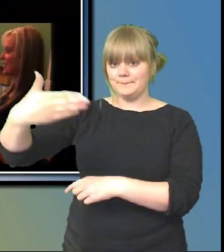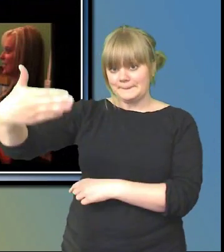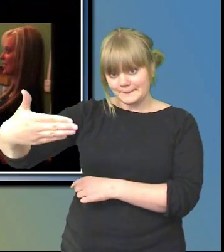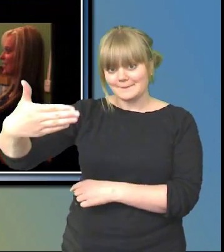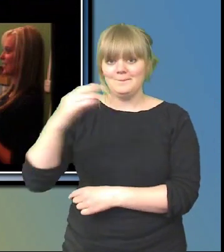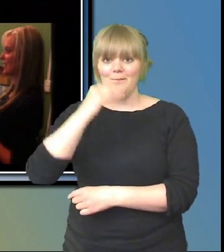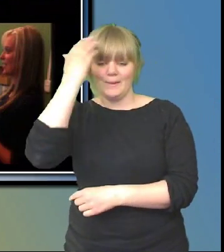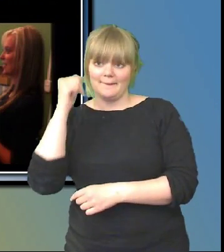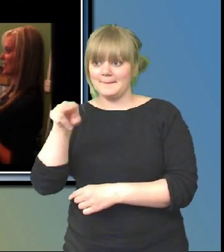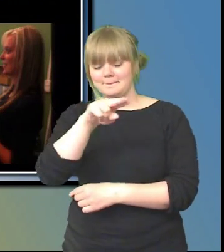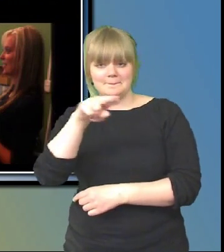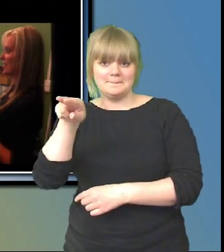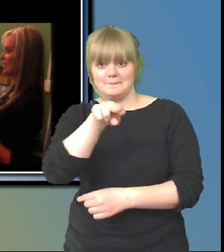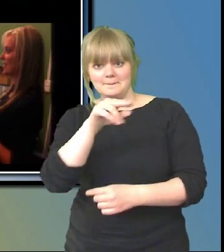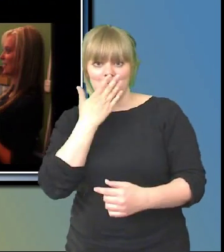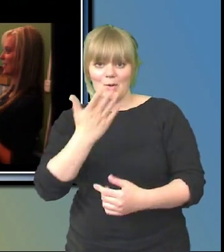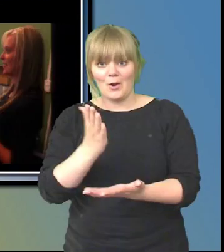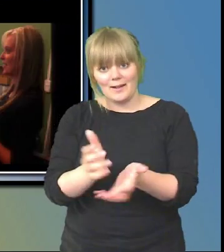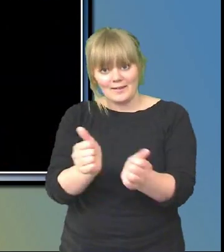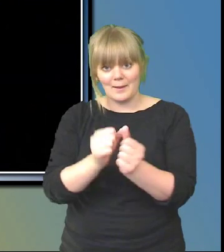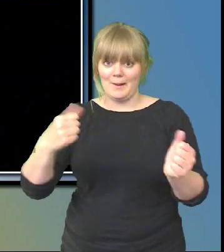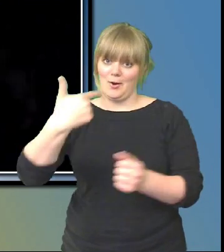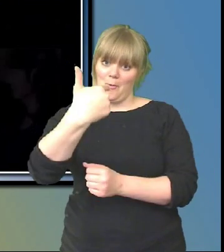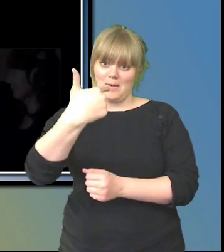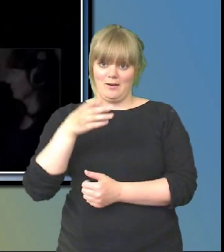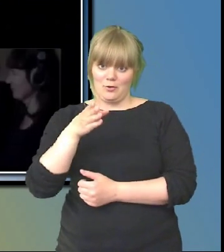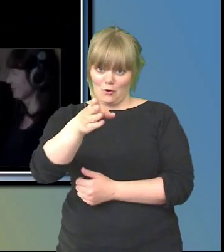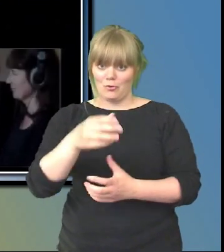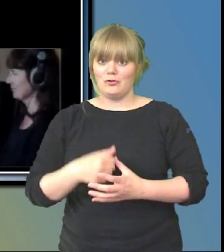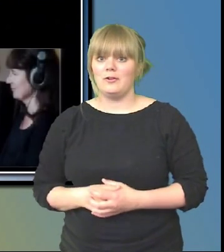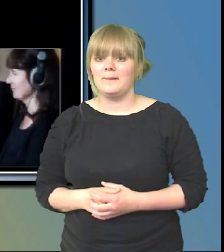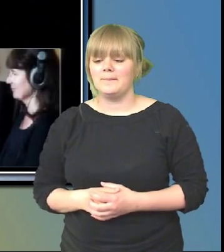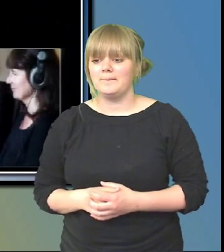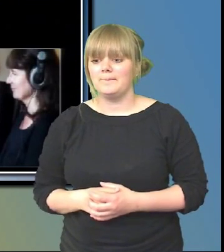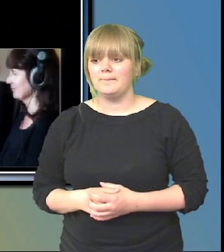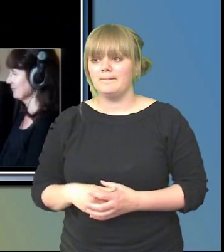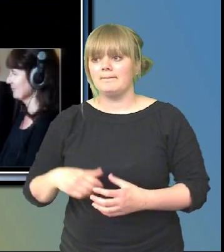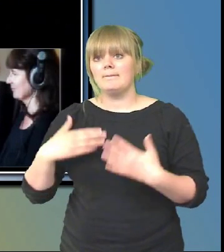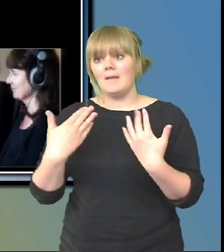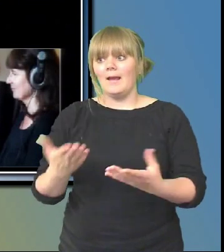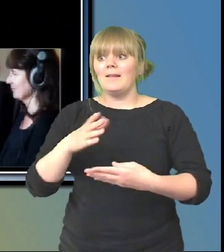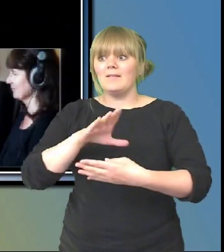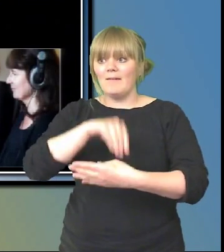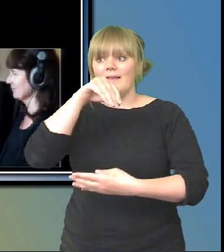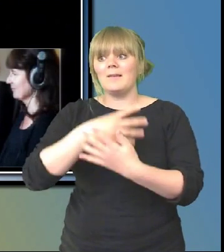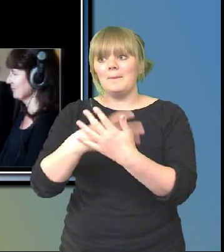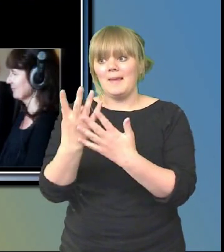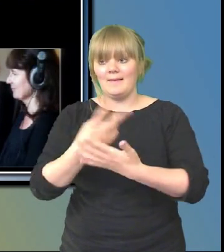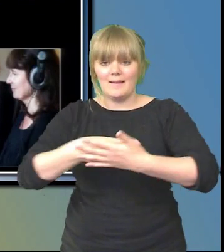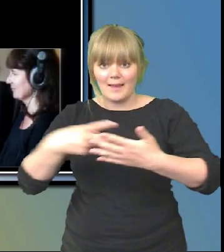stämma så att säga. Men hon tittar, har kameran rätt framför sig. Och det här är då hos Svensk Medietext uppe i Stockholm där Therese Turunen och